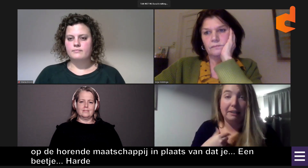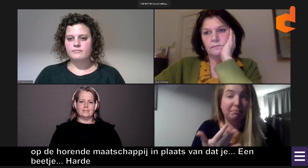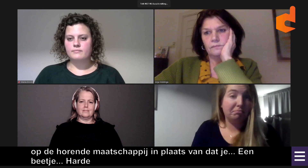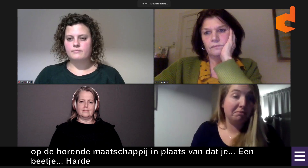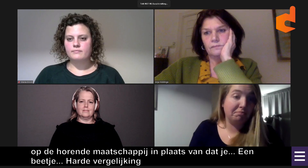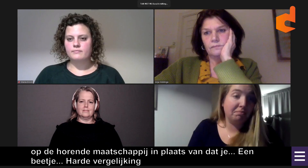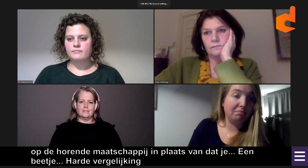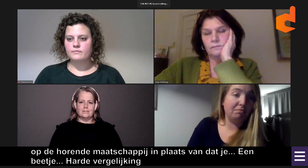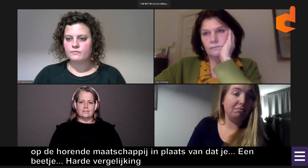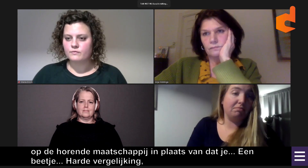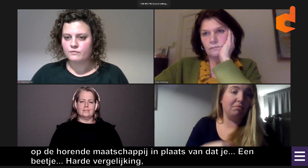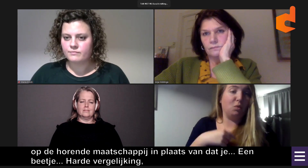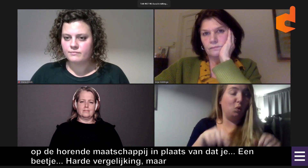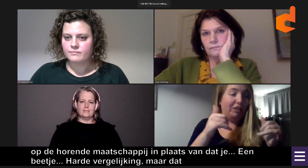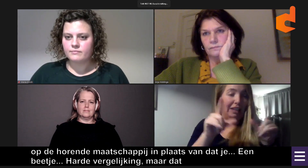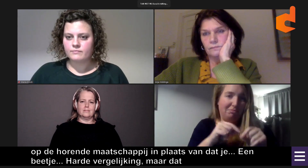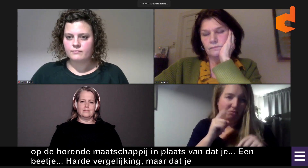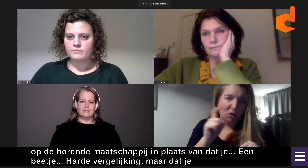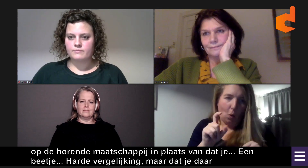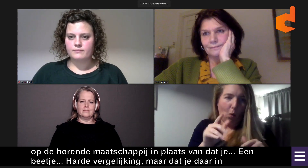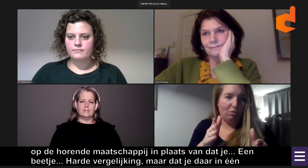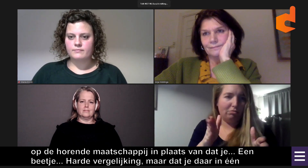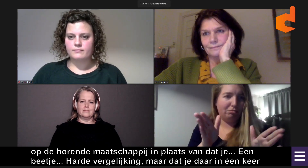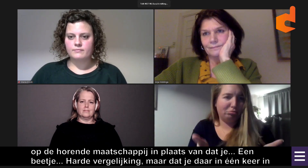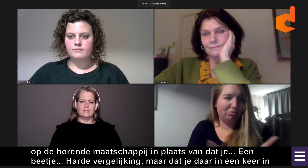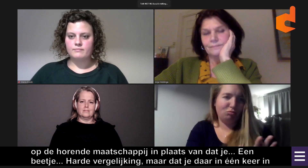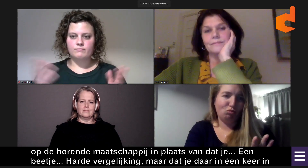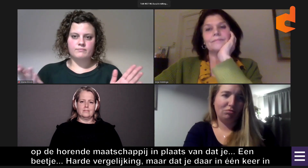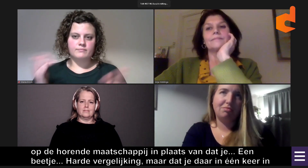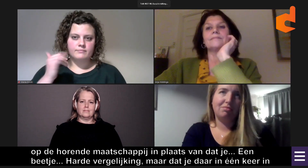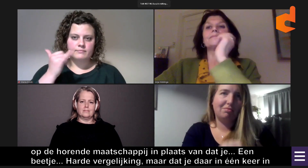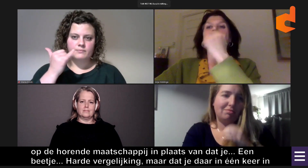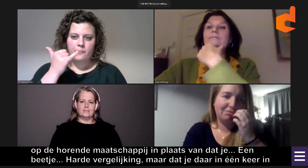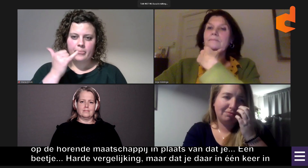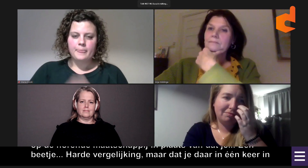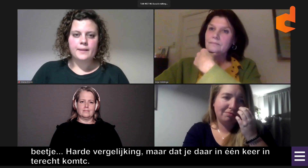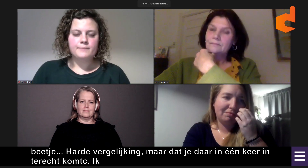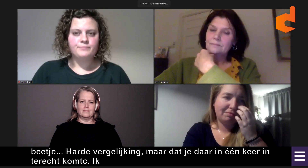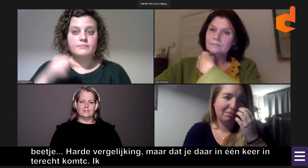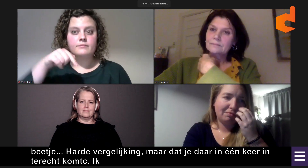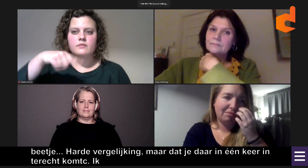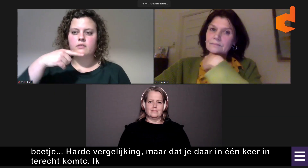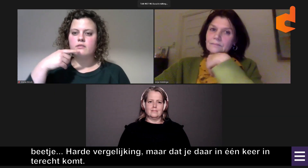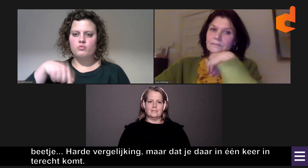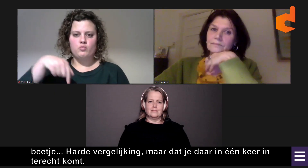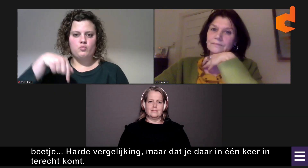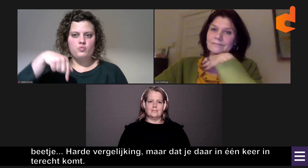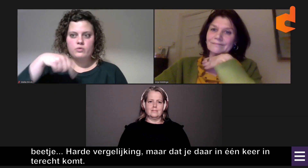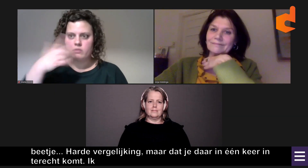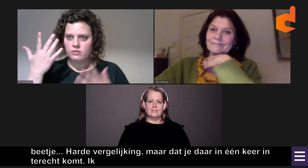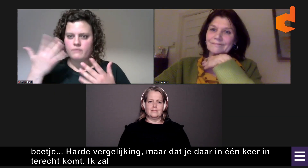terecht komt. Dus ik denk dat je er ook zo tegenaan kan kijken. Dus ik zal mijn beeld er even uitzetten. Want volgens mij gaan we zo afsluiten.